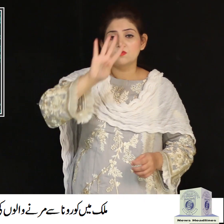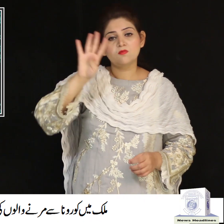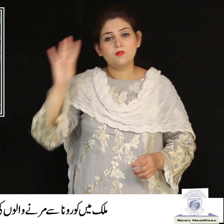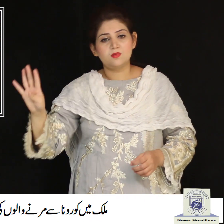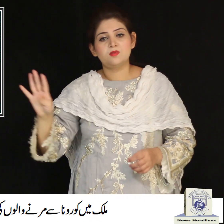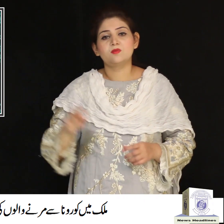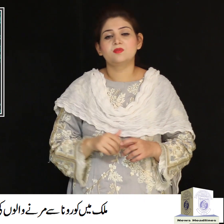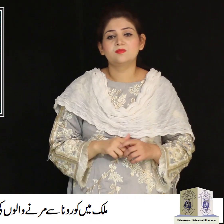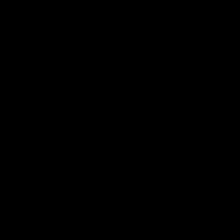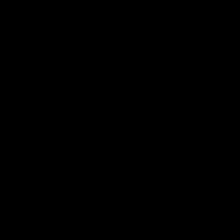ہیں